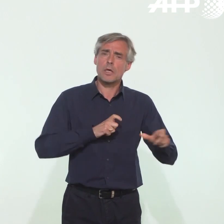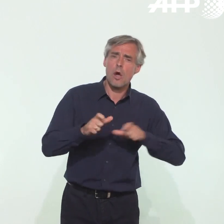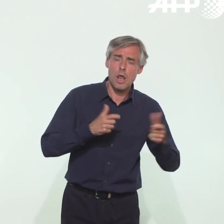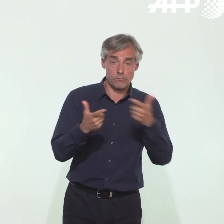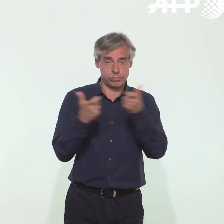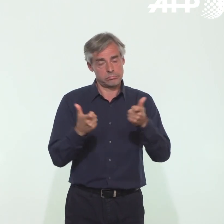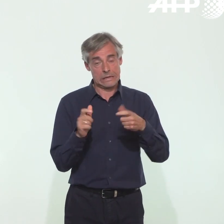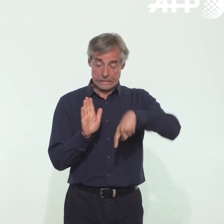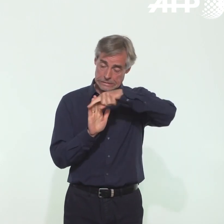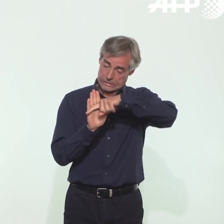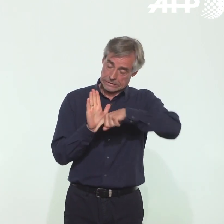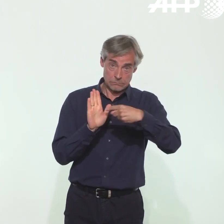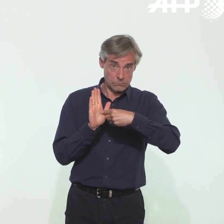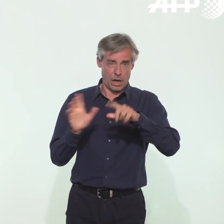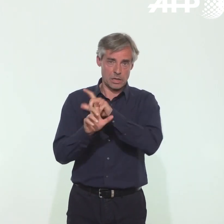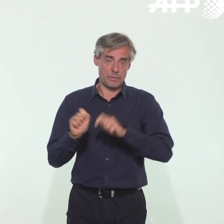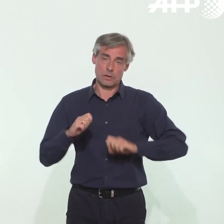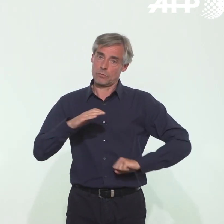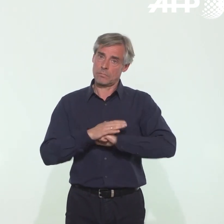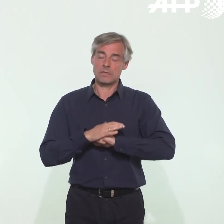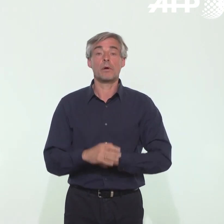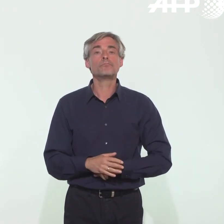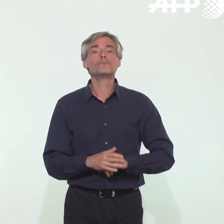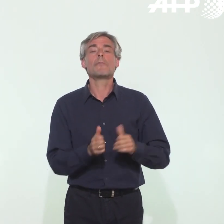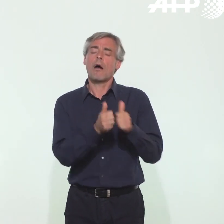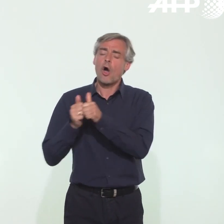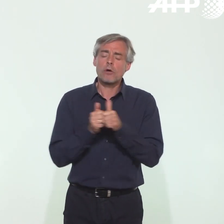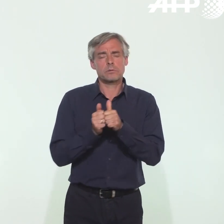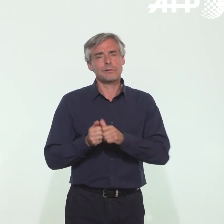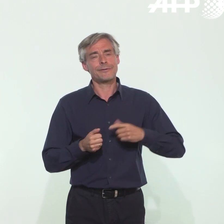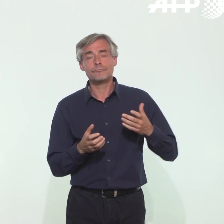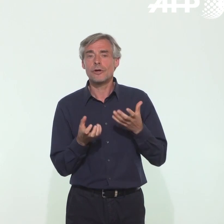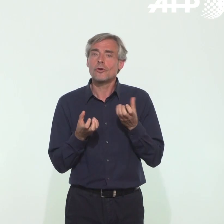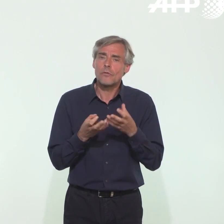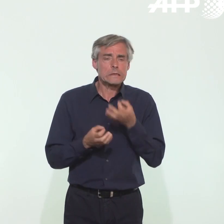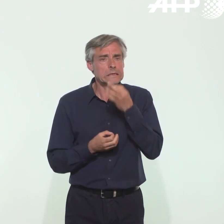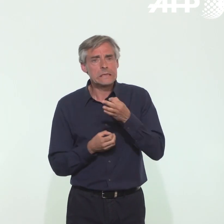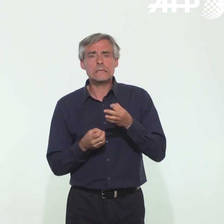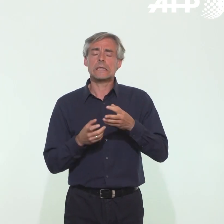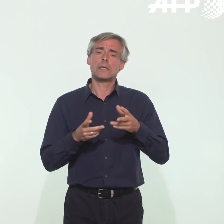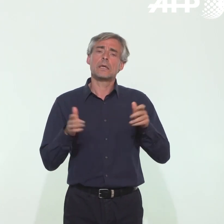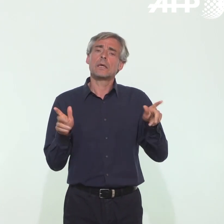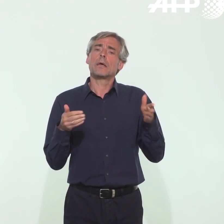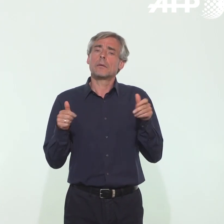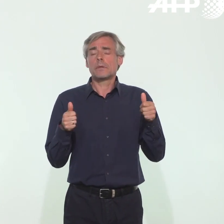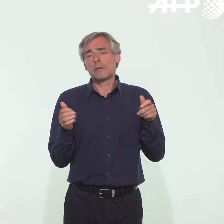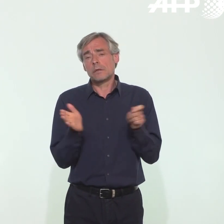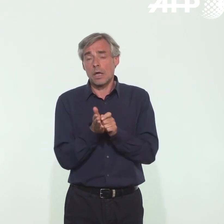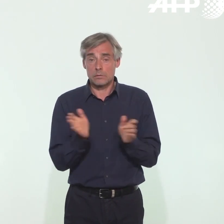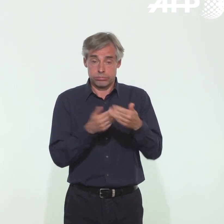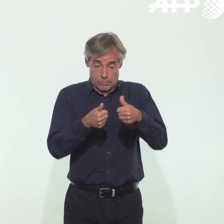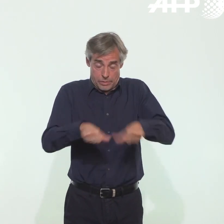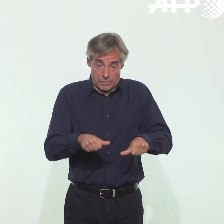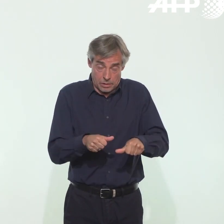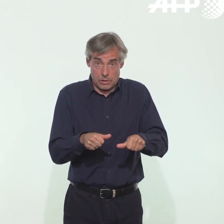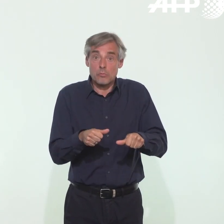de respecter ces règles. Nous avions pris tous ensemble l'habitude de freiner l'épidémie pendant le confinement. N'appuyons pas